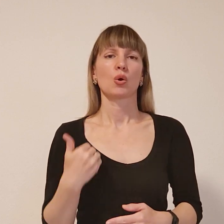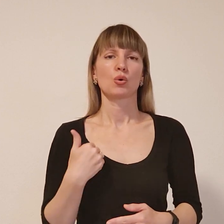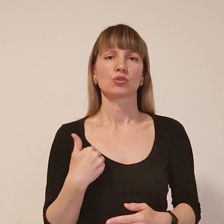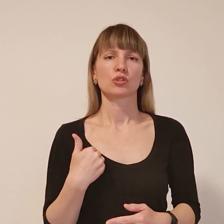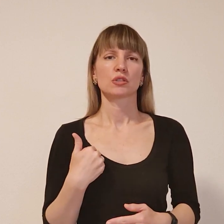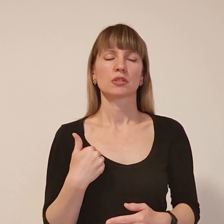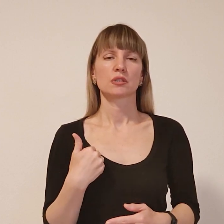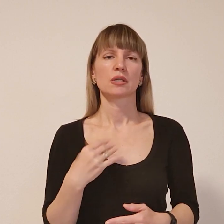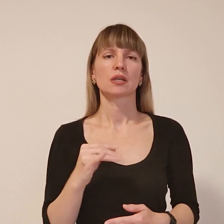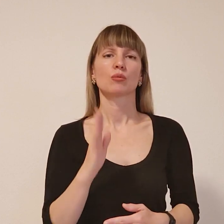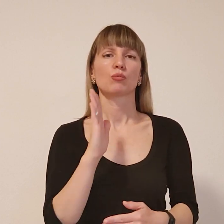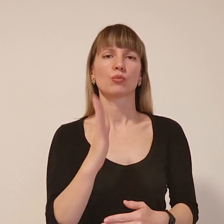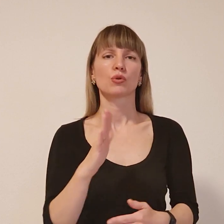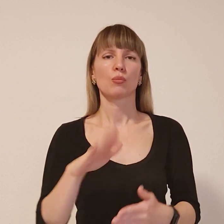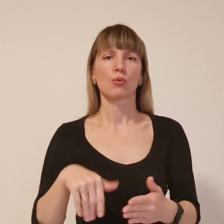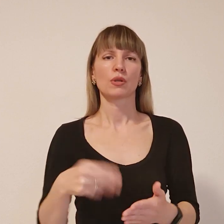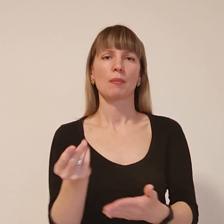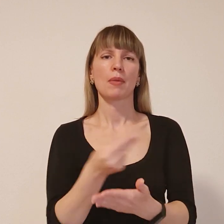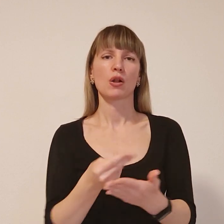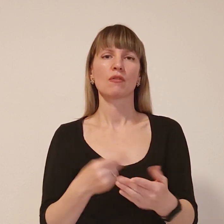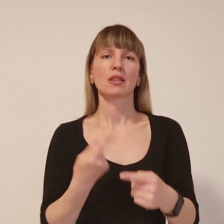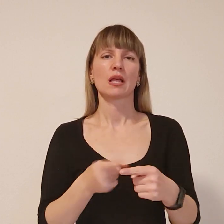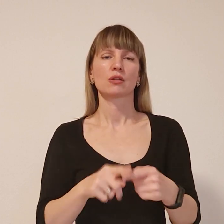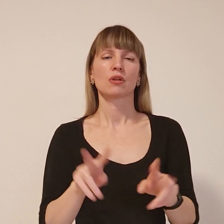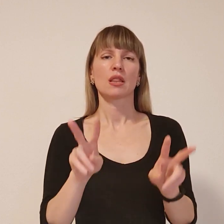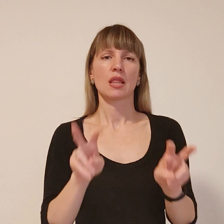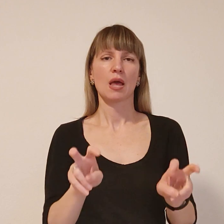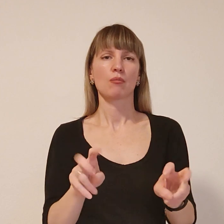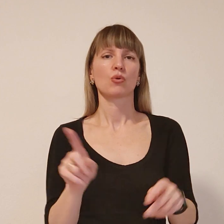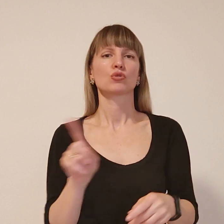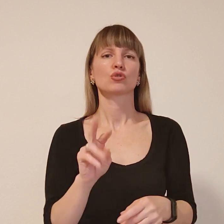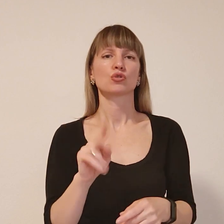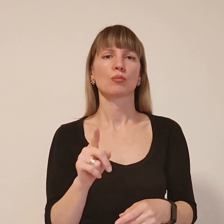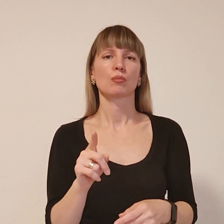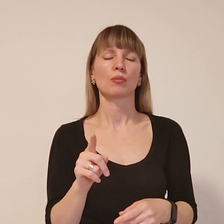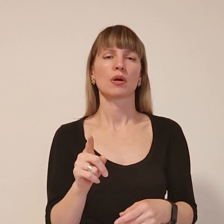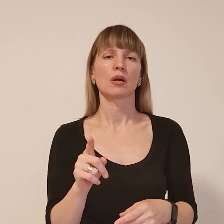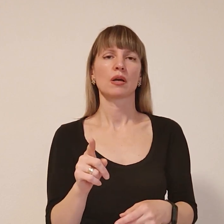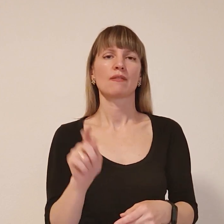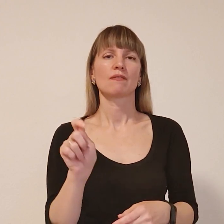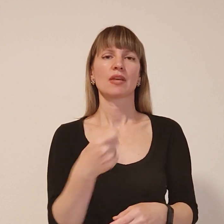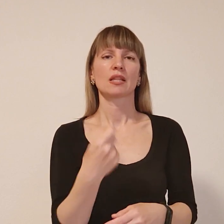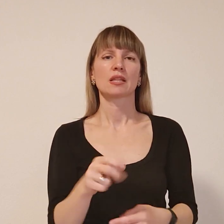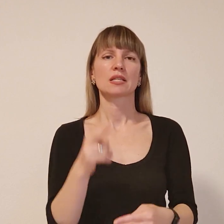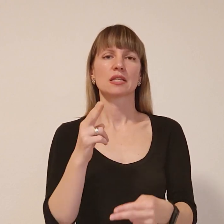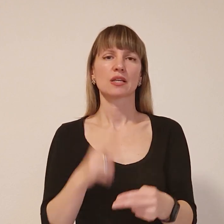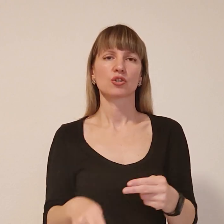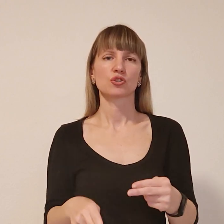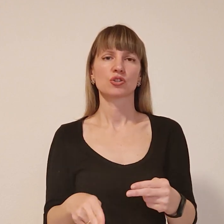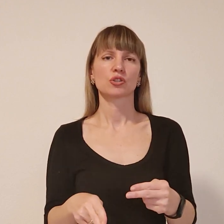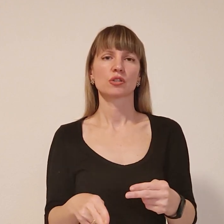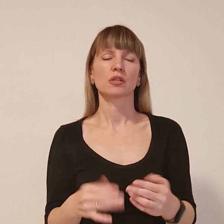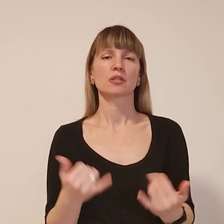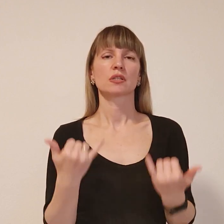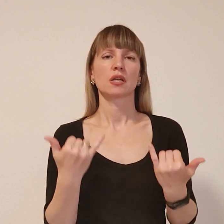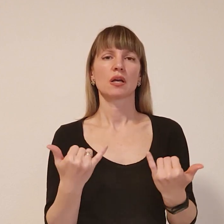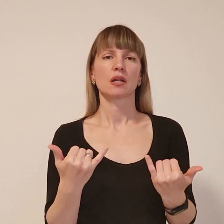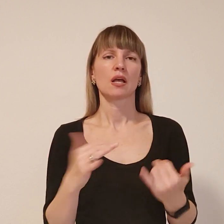і буду, мабуть, малювати на цю тему, щоб війна закінчилася. Наразі не плануємо